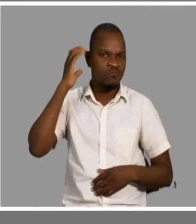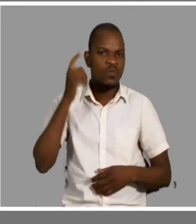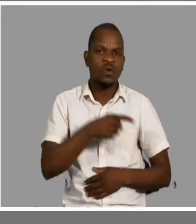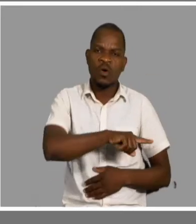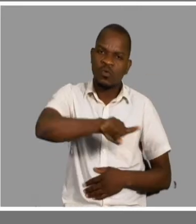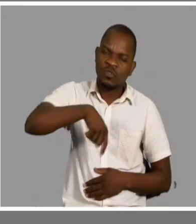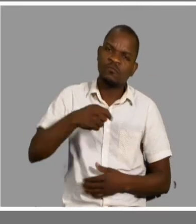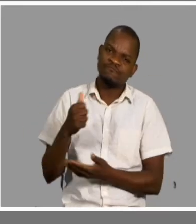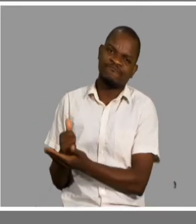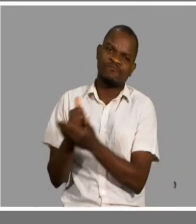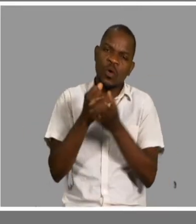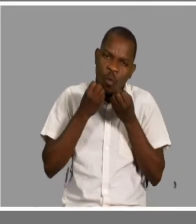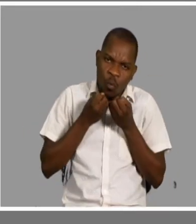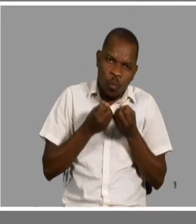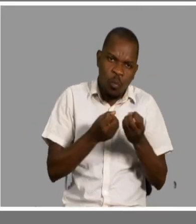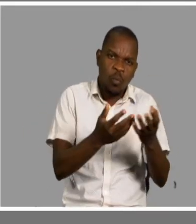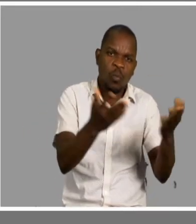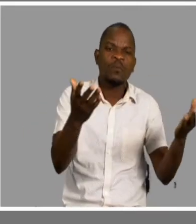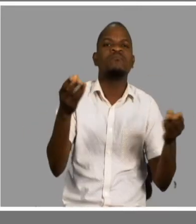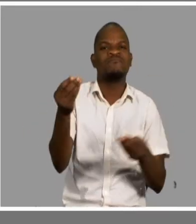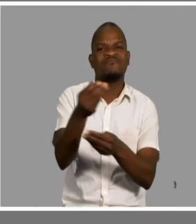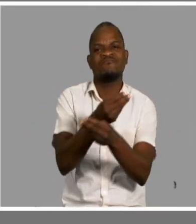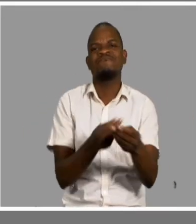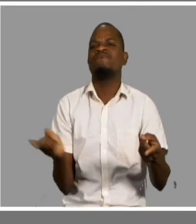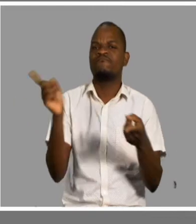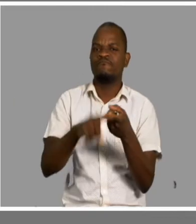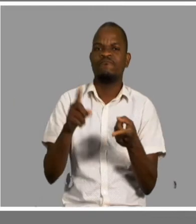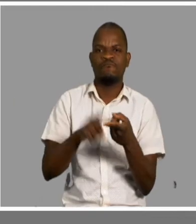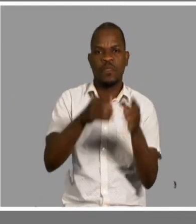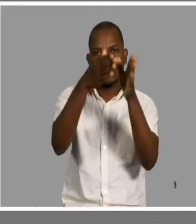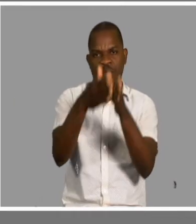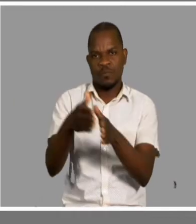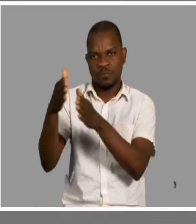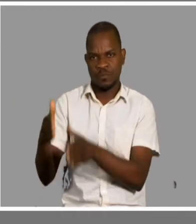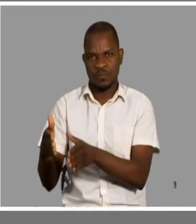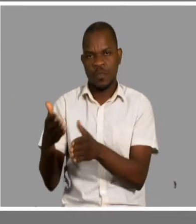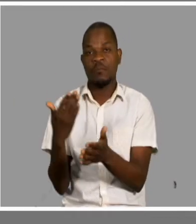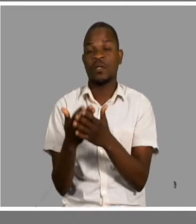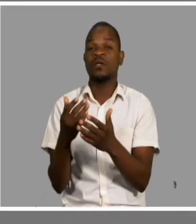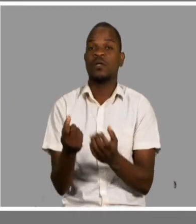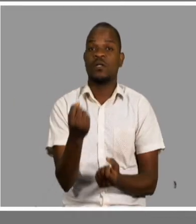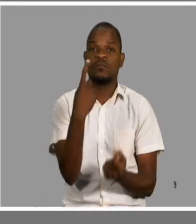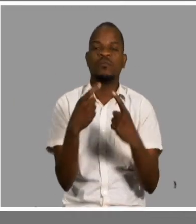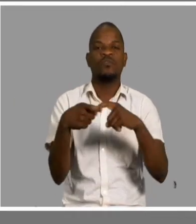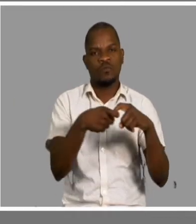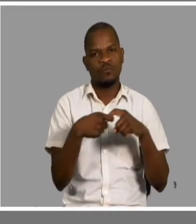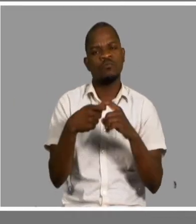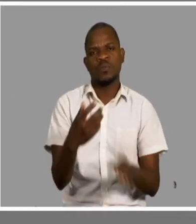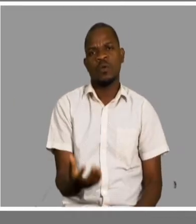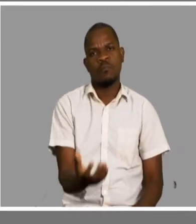difundir mais, partilhar por mais pessoas essa brochura para que as famílias possam efetivamente